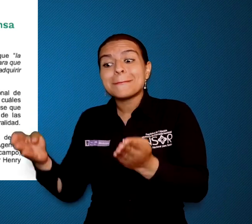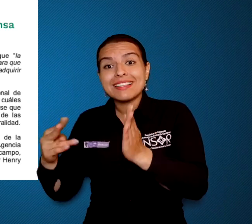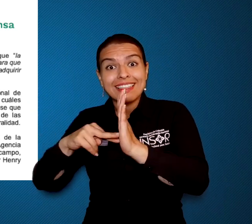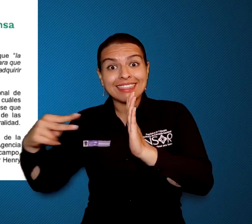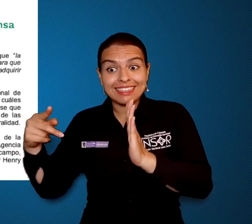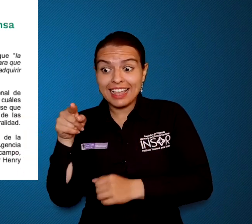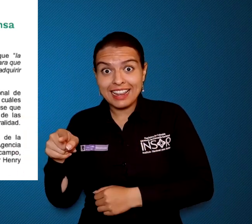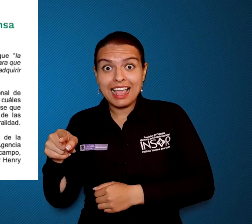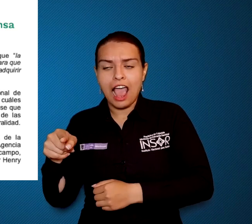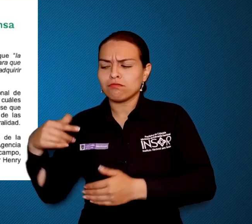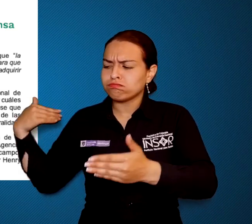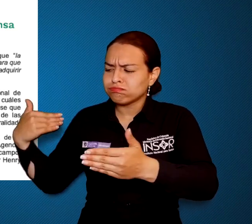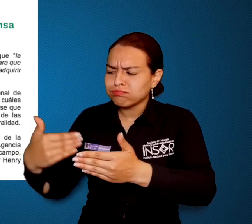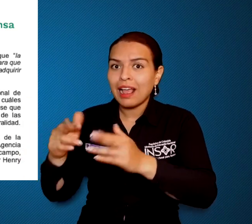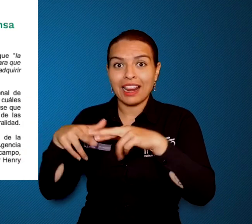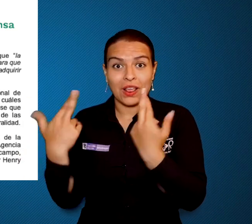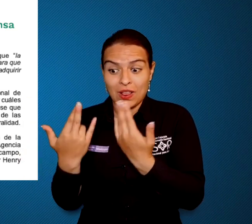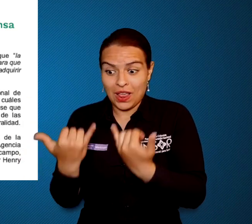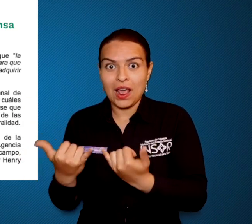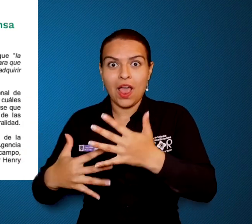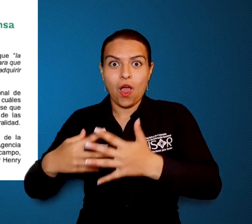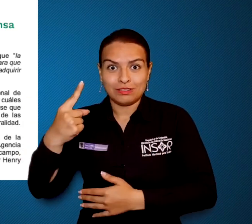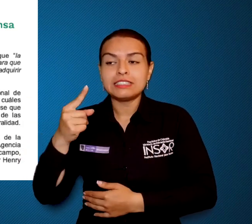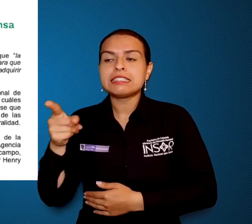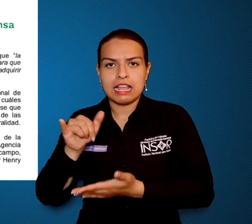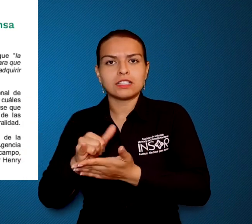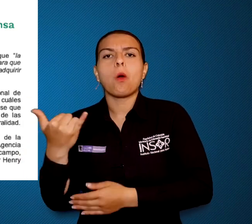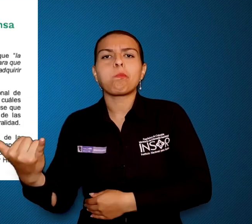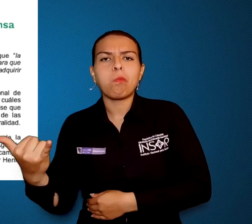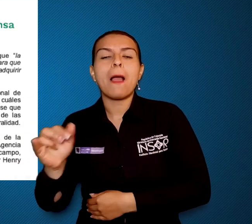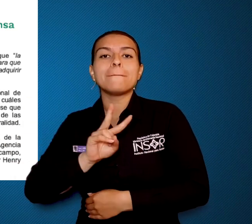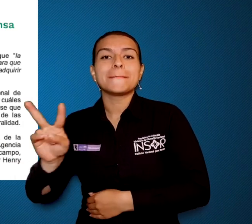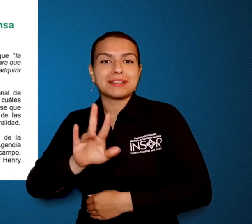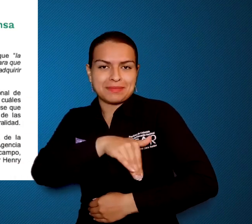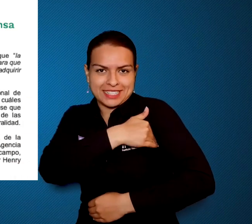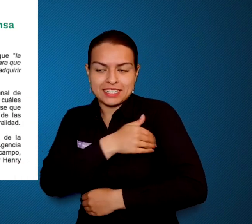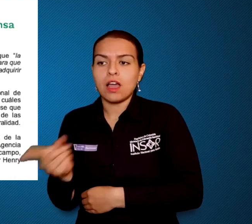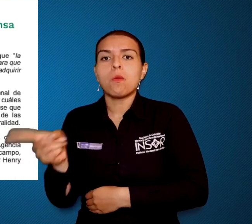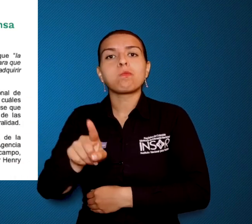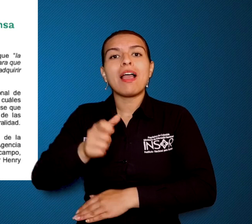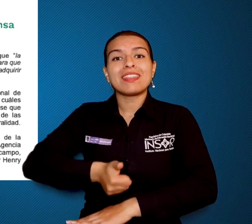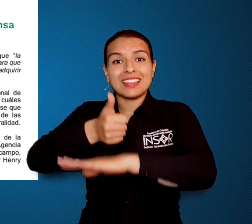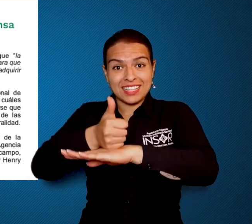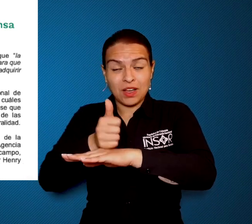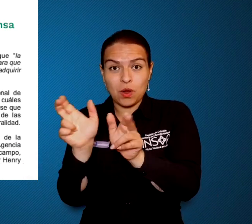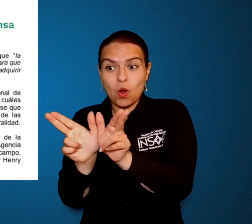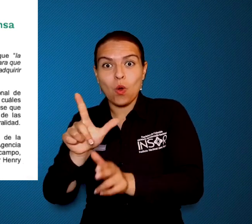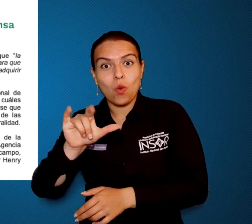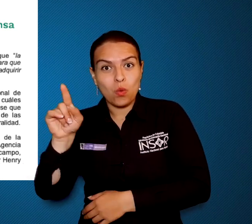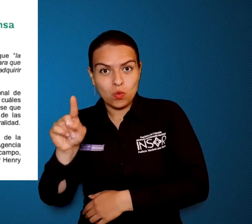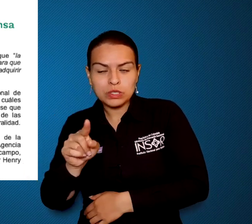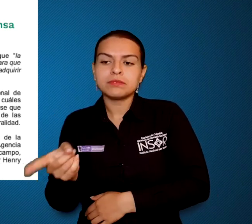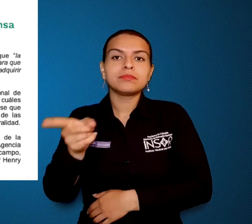La decimaprimera mesa técnica se llevó a cabo con la participación de la viceministra de Transporte, Carmelija Valderrama, el director de la